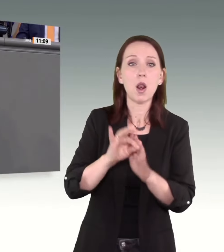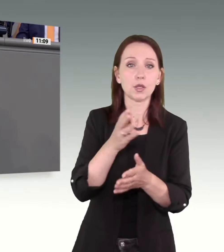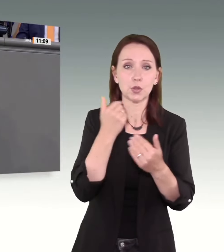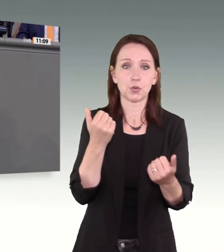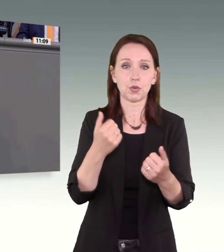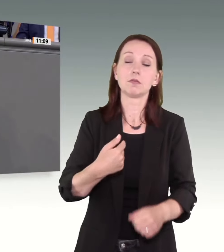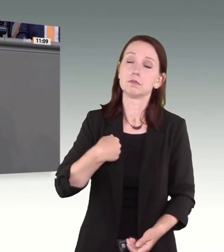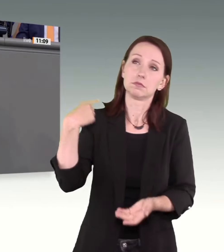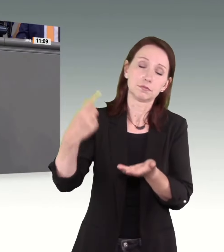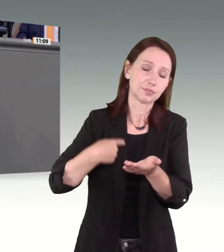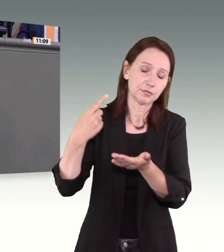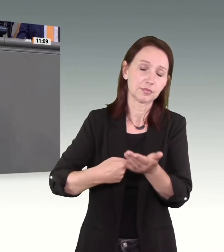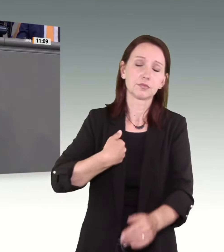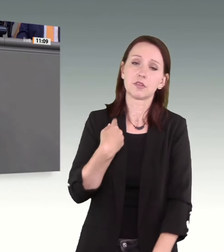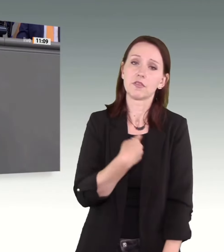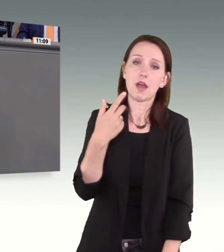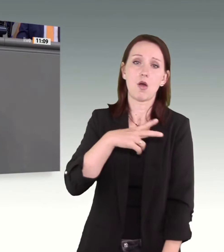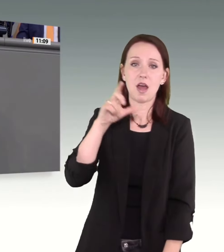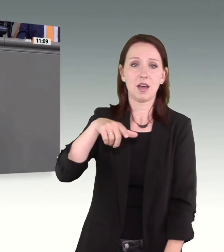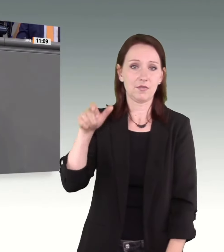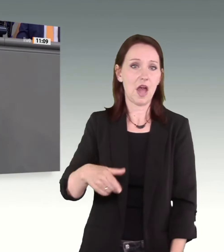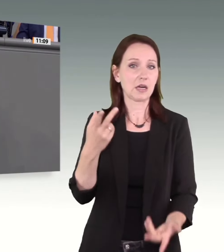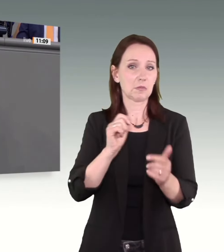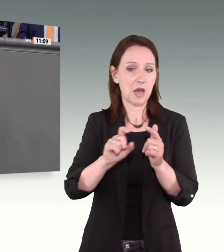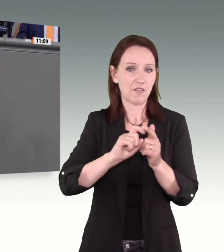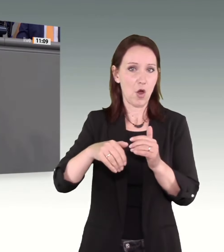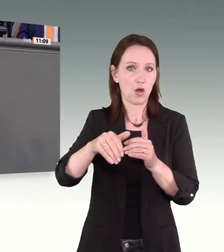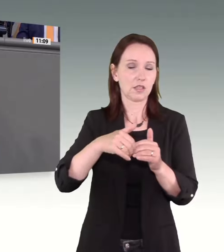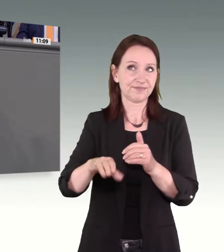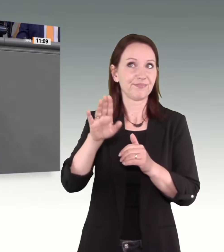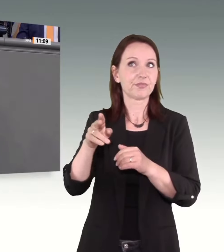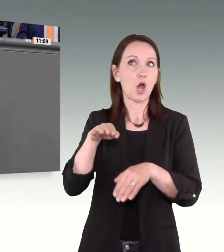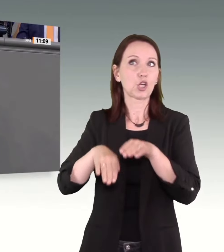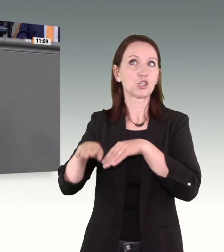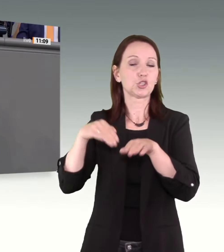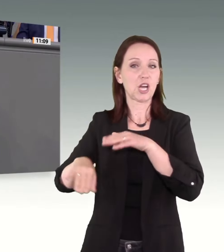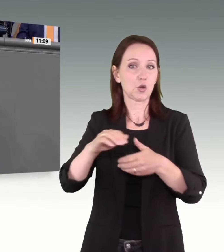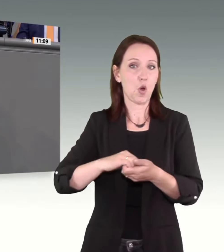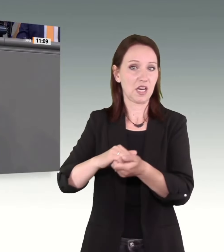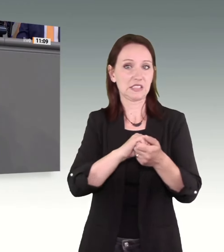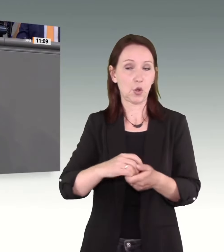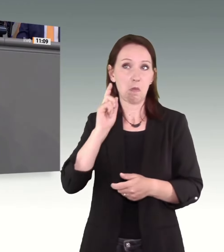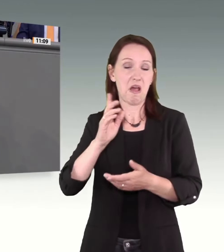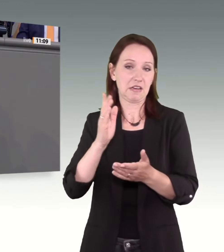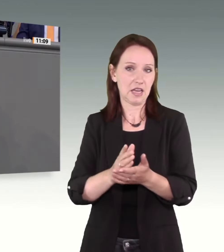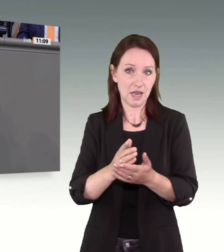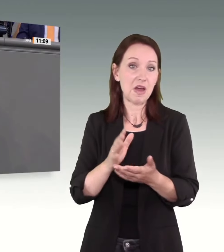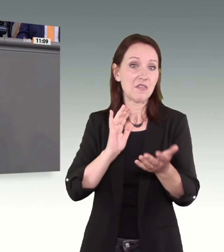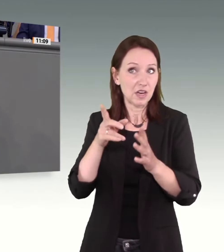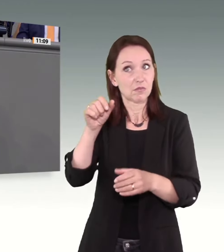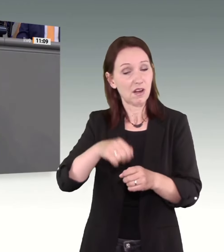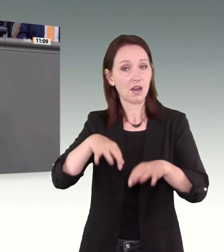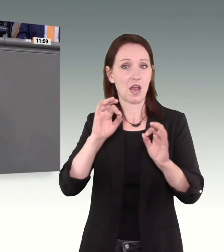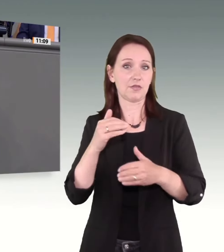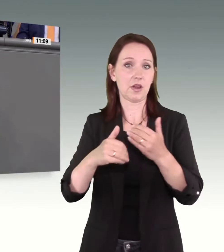von Ihnen, wir erwarten von Ihnen, dass Sie vielleicht in den wenigen verbleibenden Wochen Ihrer Rückschrittskoalition vielleicht doch noch das ein oder andere auf den Weg